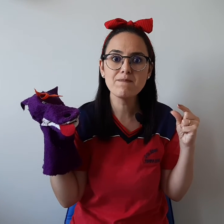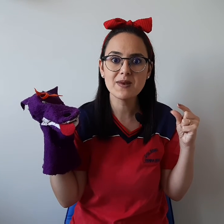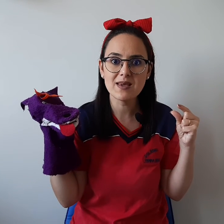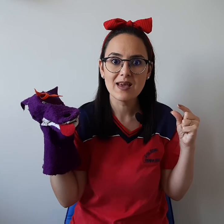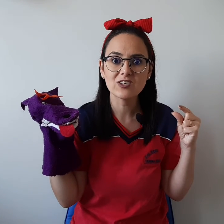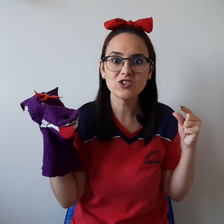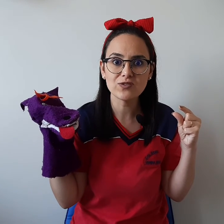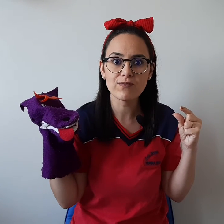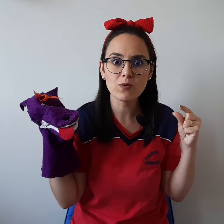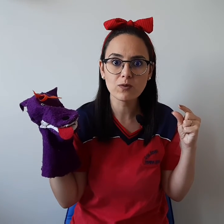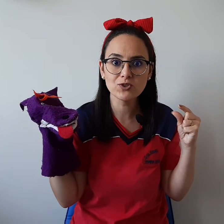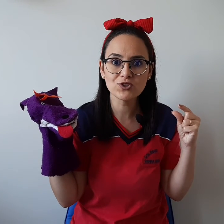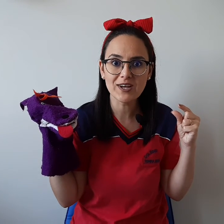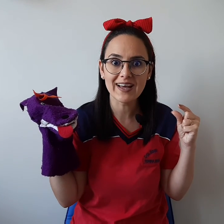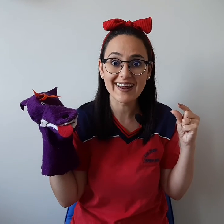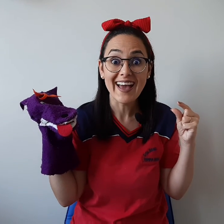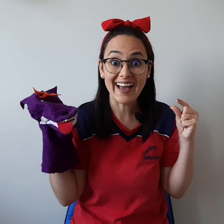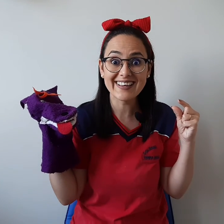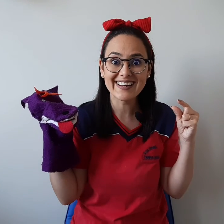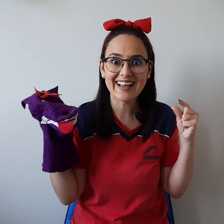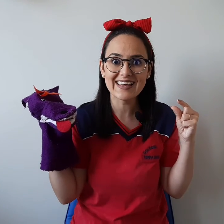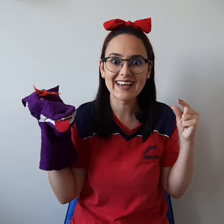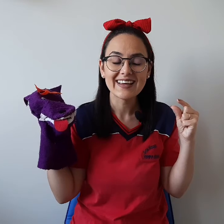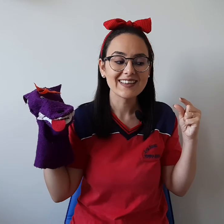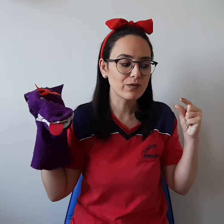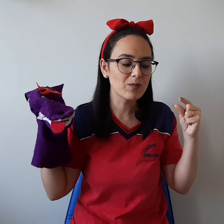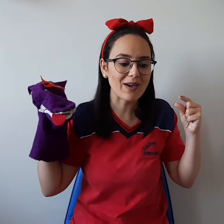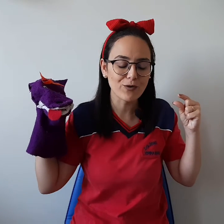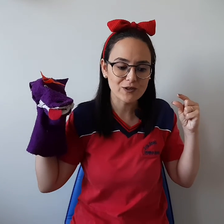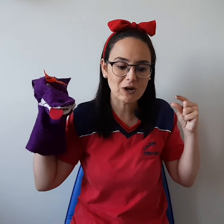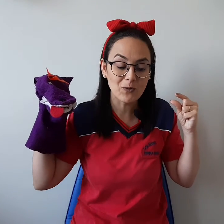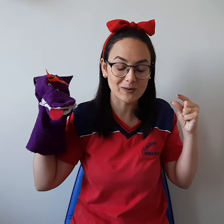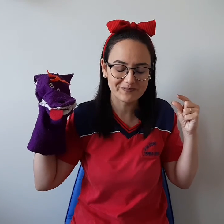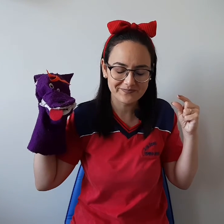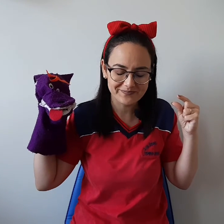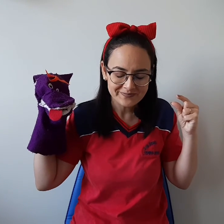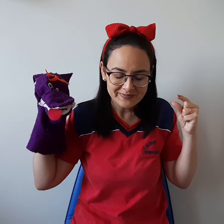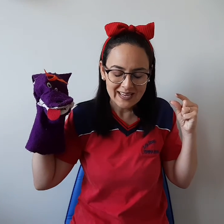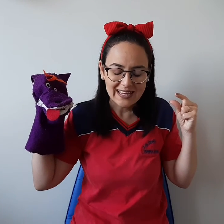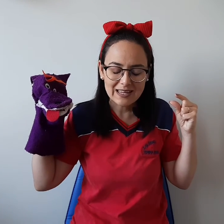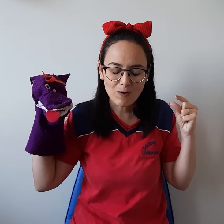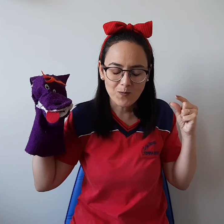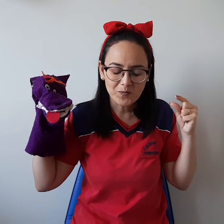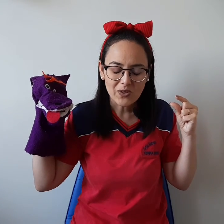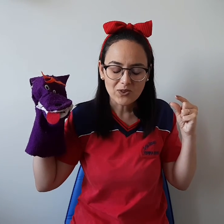abrir A gente vai ver um monte de jacaré Aqui na telinha Então, vamos lá Eu vou fechar o olho E um,